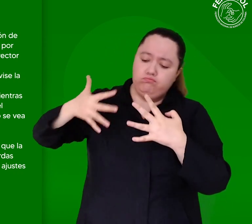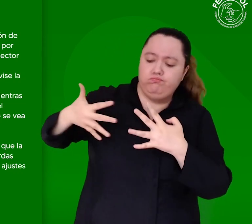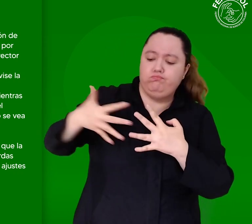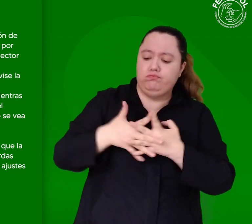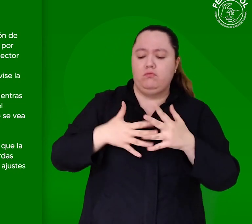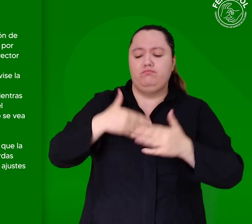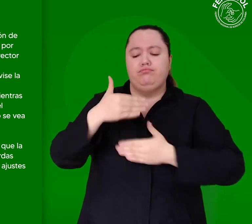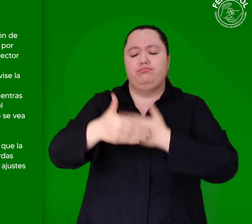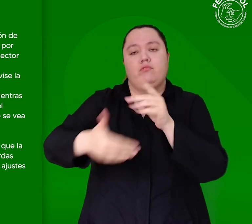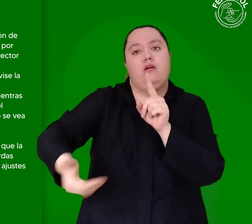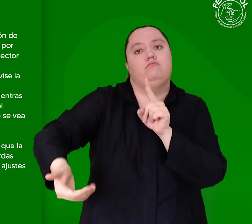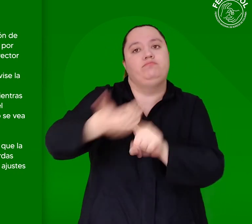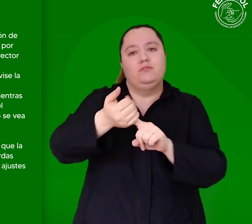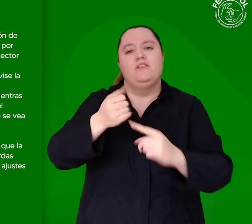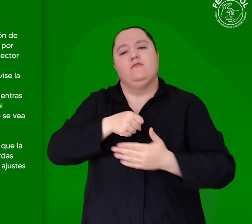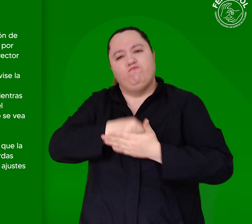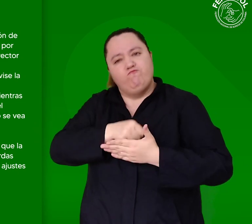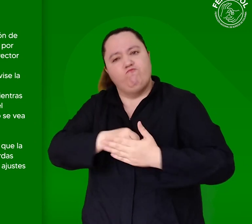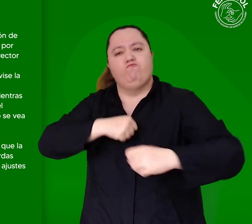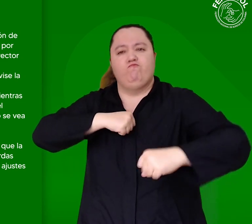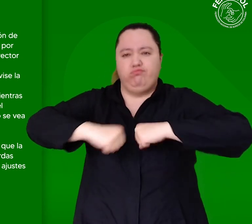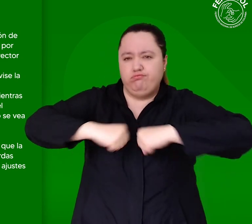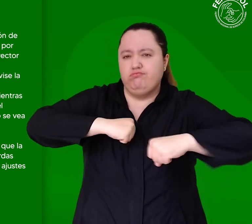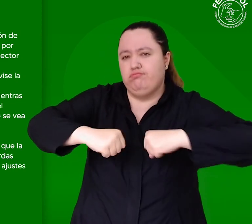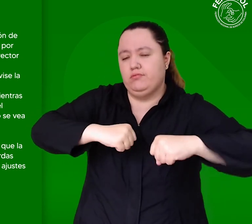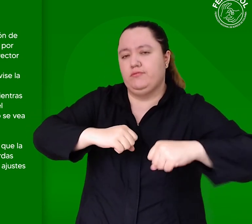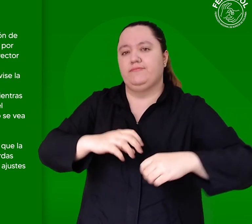cuente con los ajustes razonables pertinentes para su obtención.